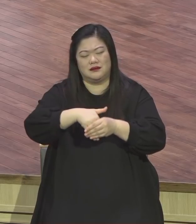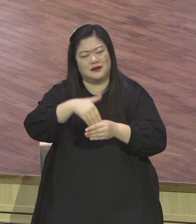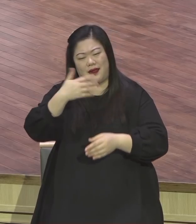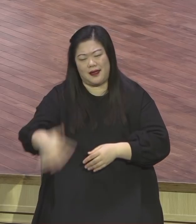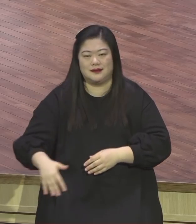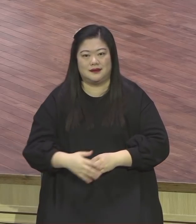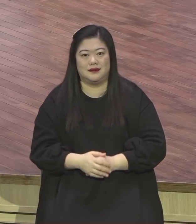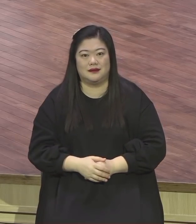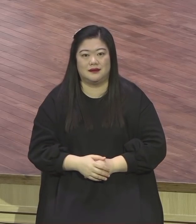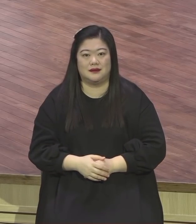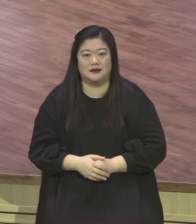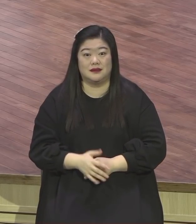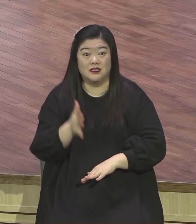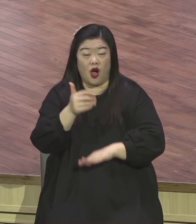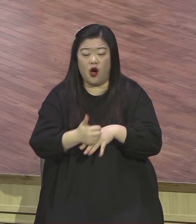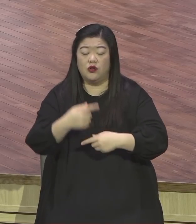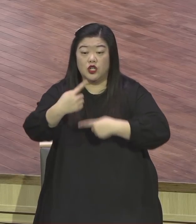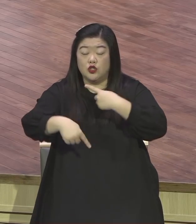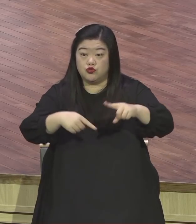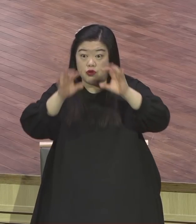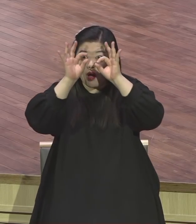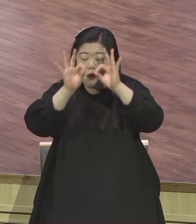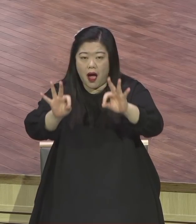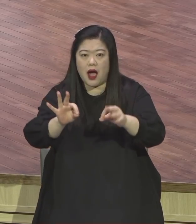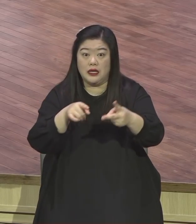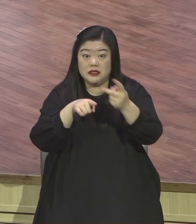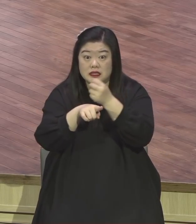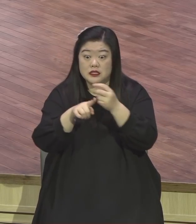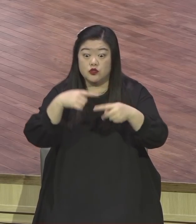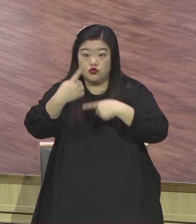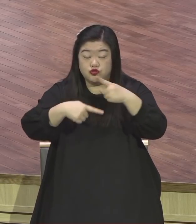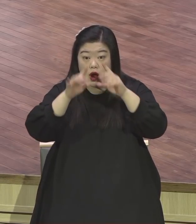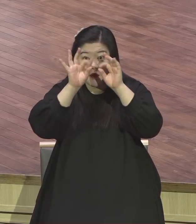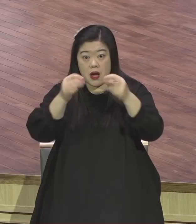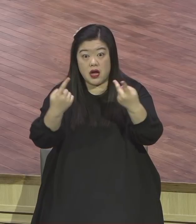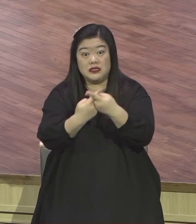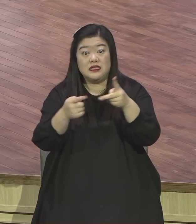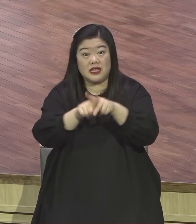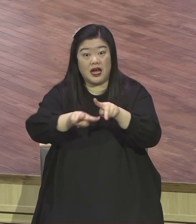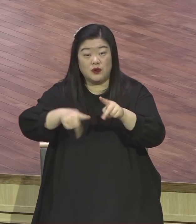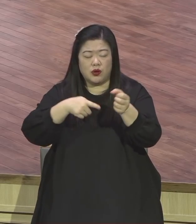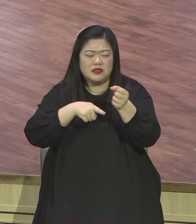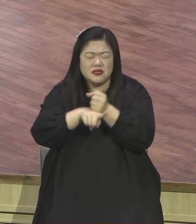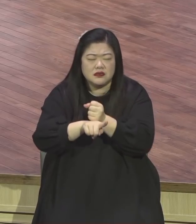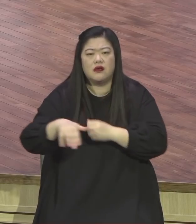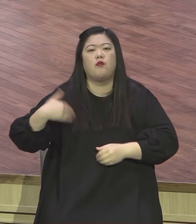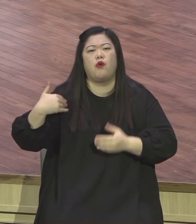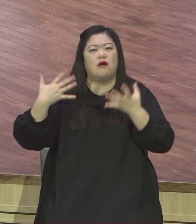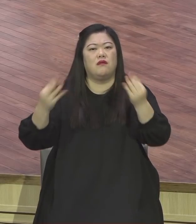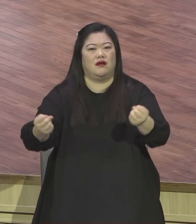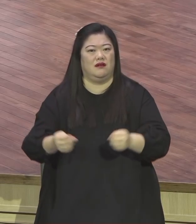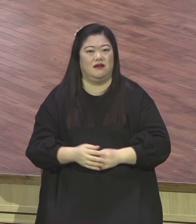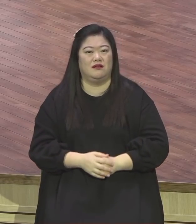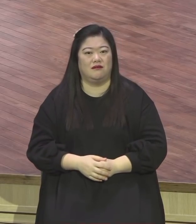깨닫지 못하는 것만큼 비참한 게 없습니다. 다시 말하면 교회를 다니면서도